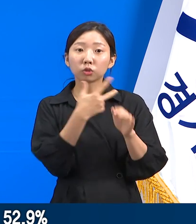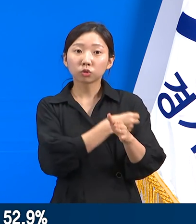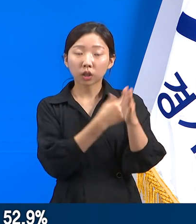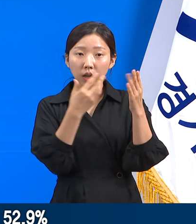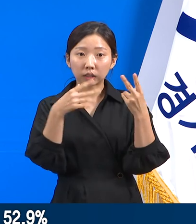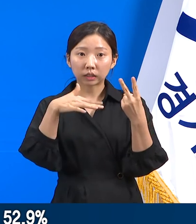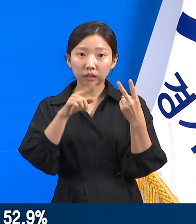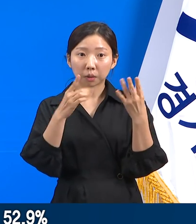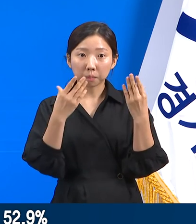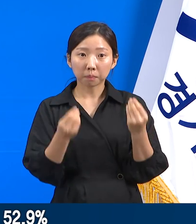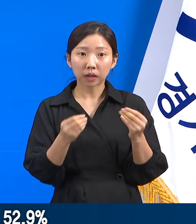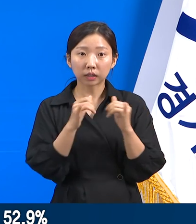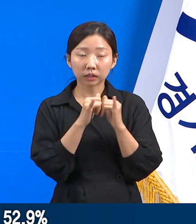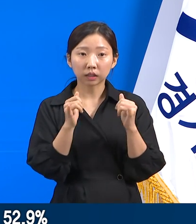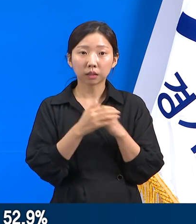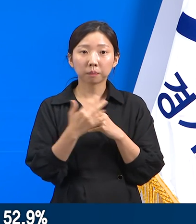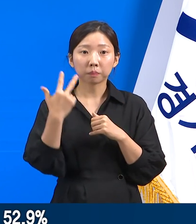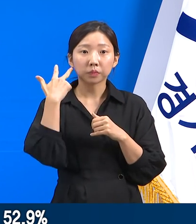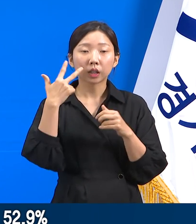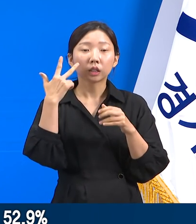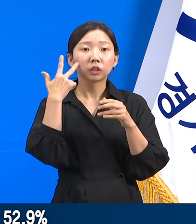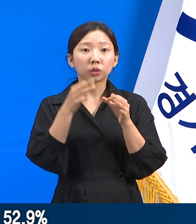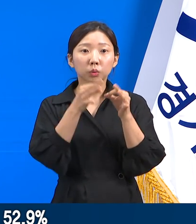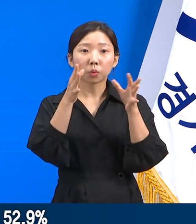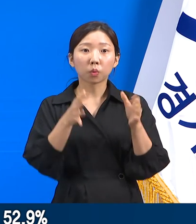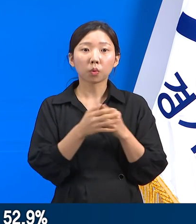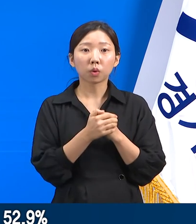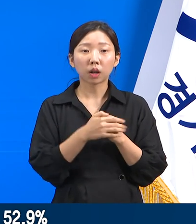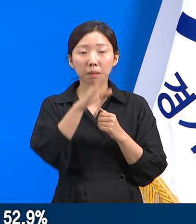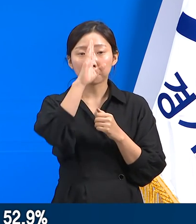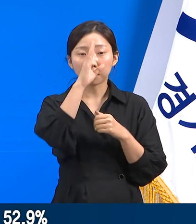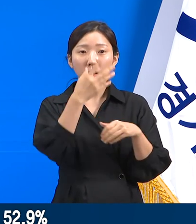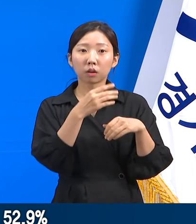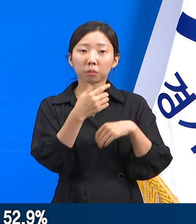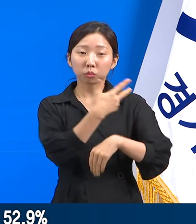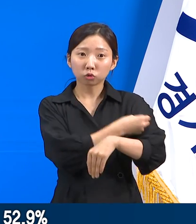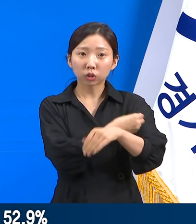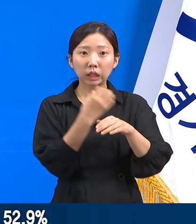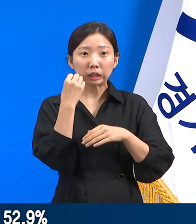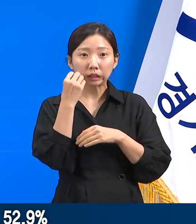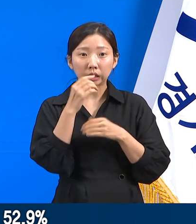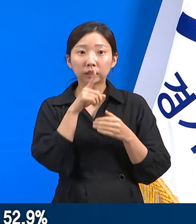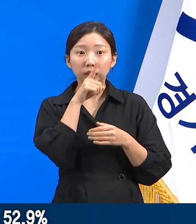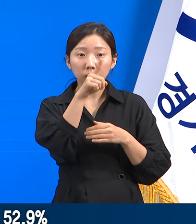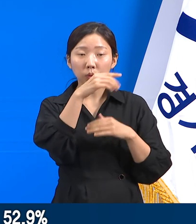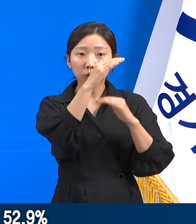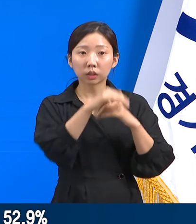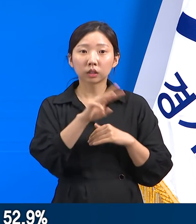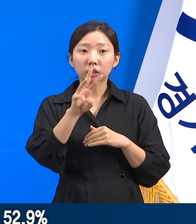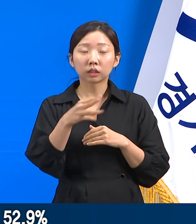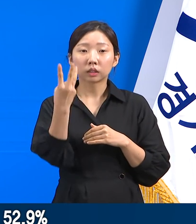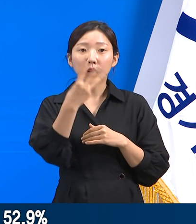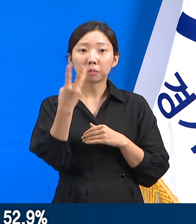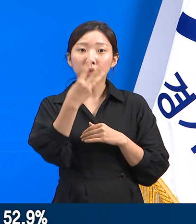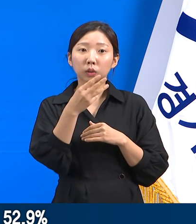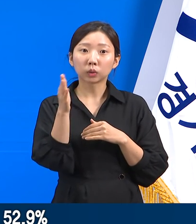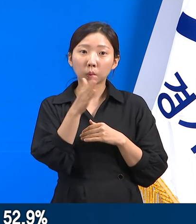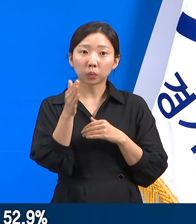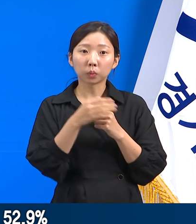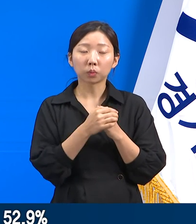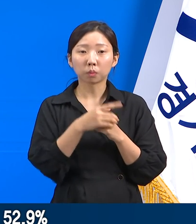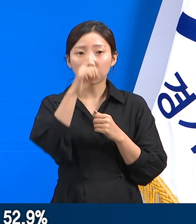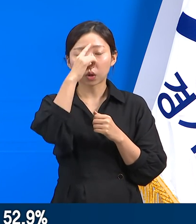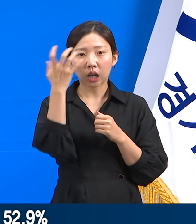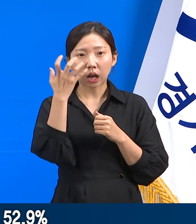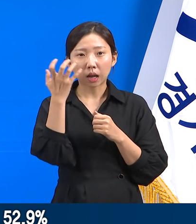지난 한 주간 백신 이상 반응 신고 현황은 현재까지 3,734건으로 두통 관련 등